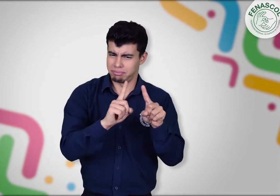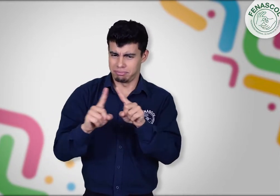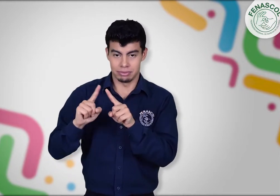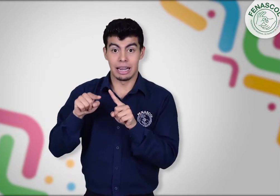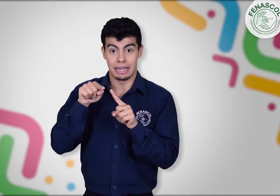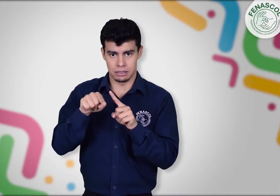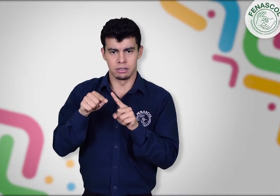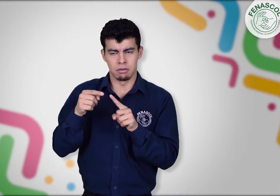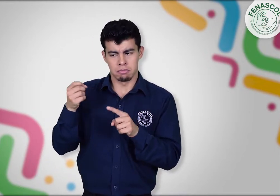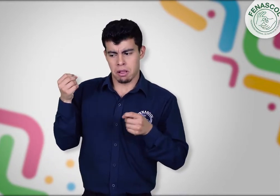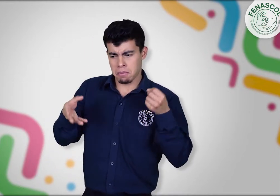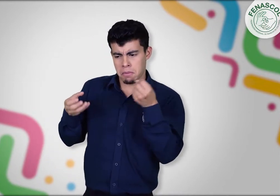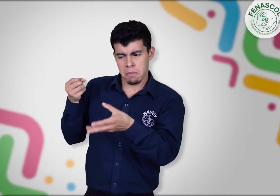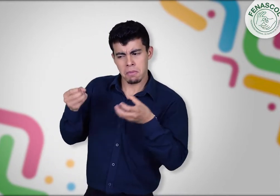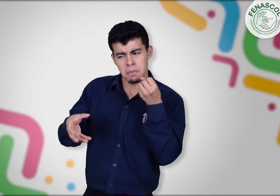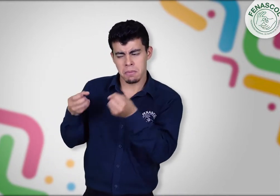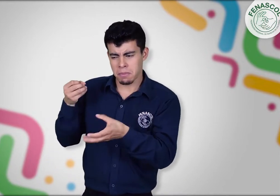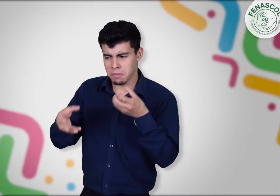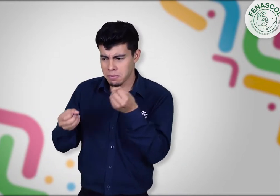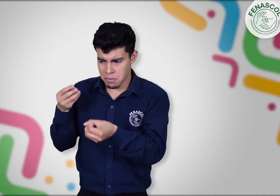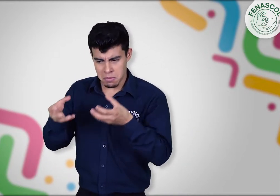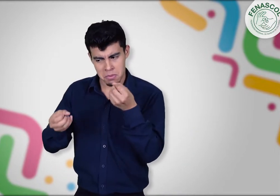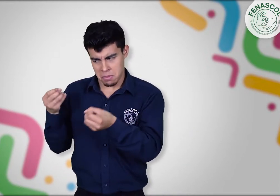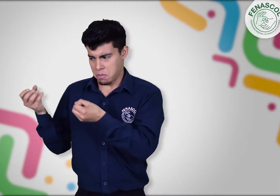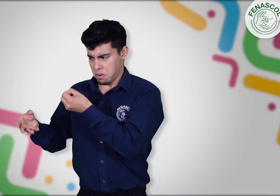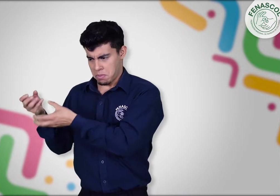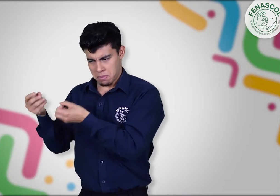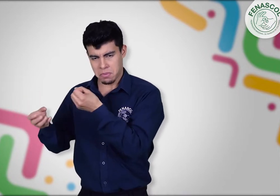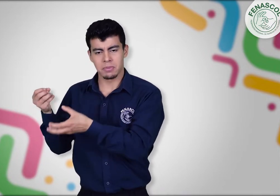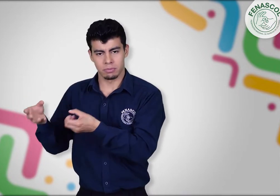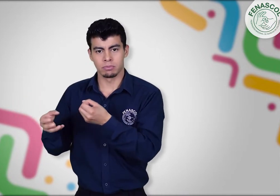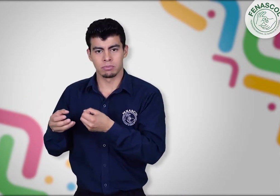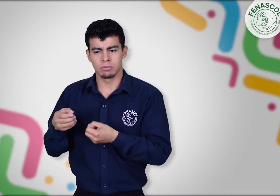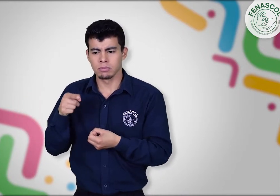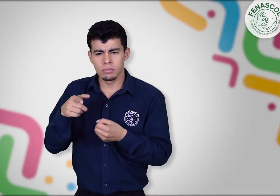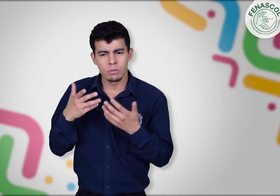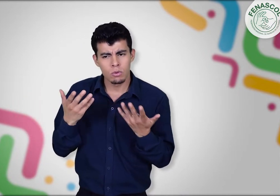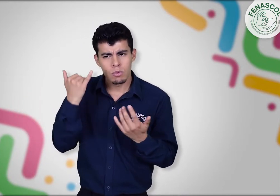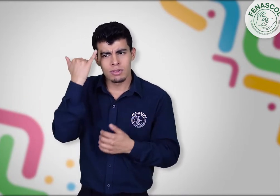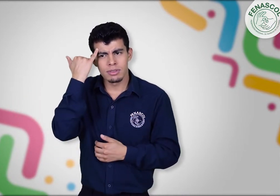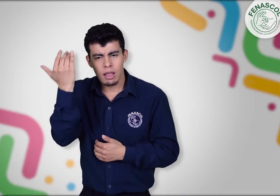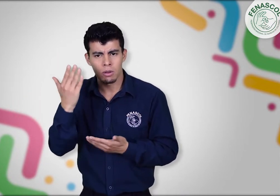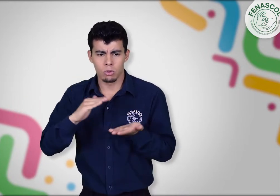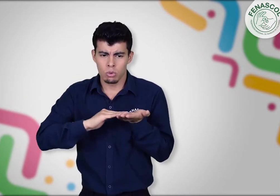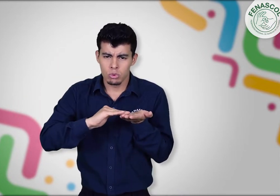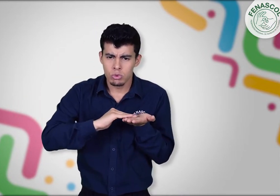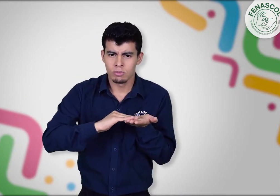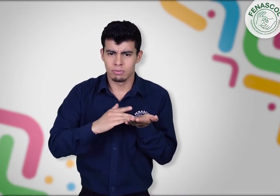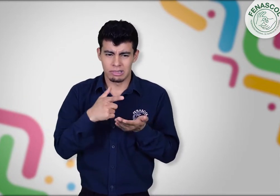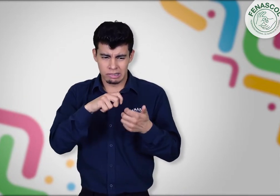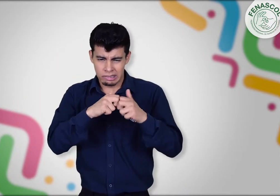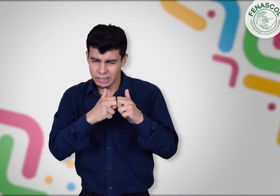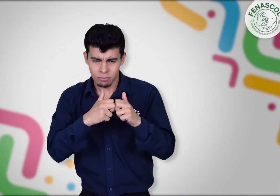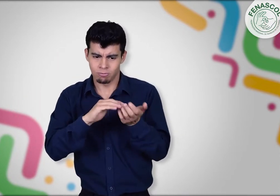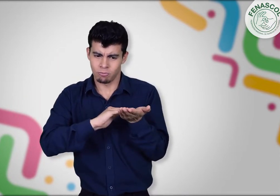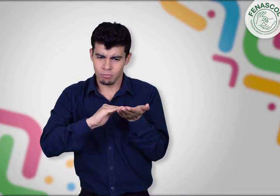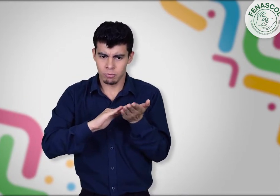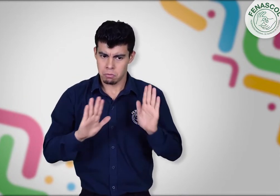más. Se habló sobre posibles acciones a realizar para poder mejorar estas situaciones. Toda esta